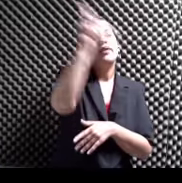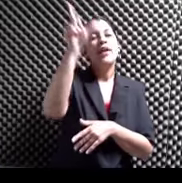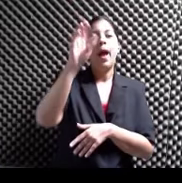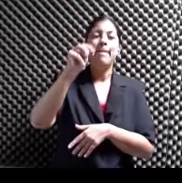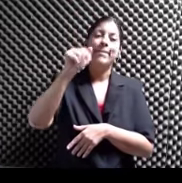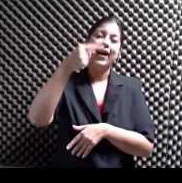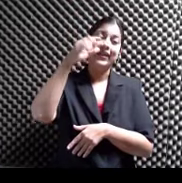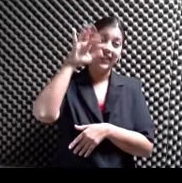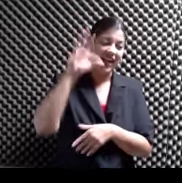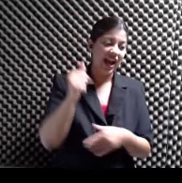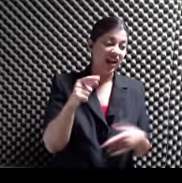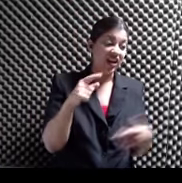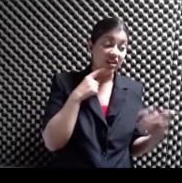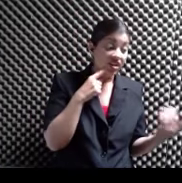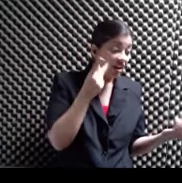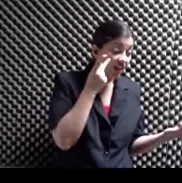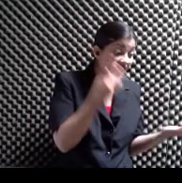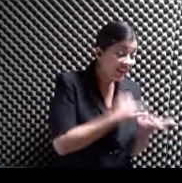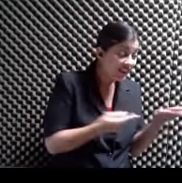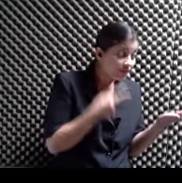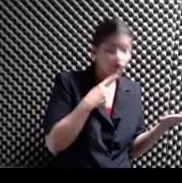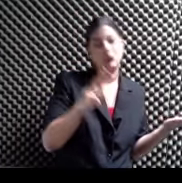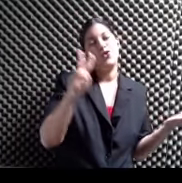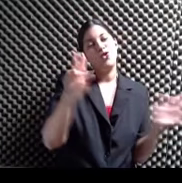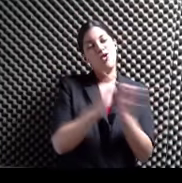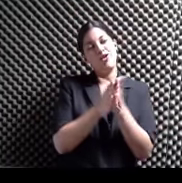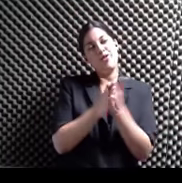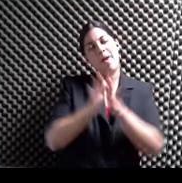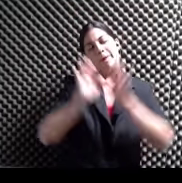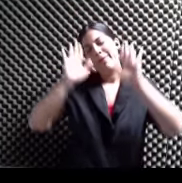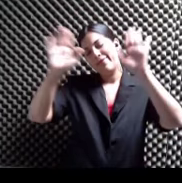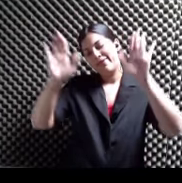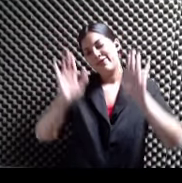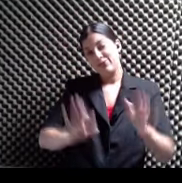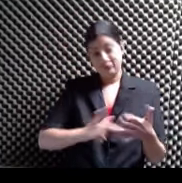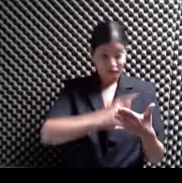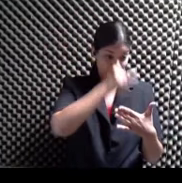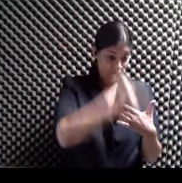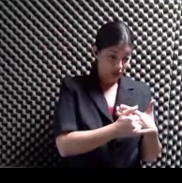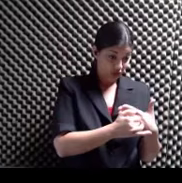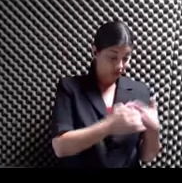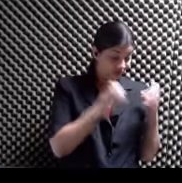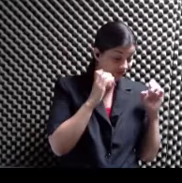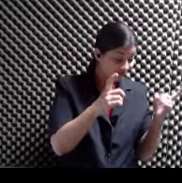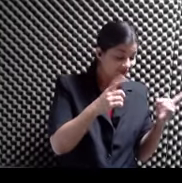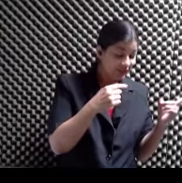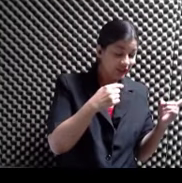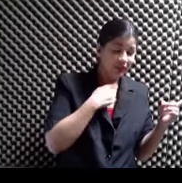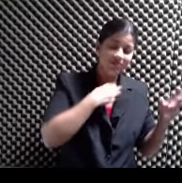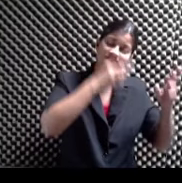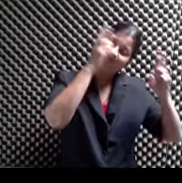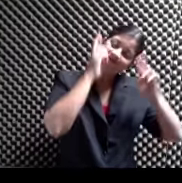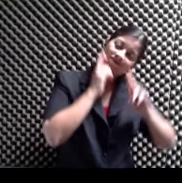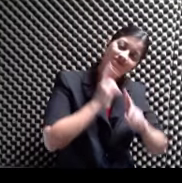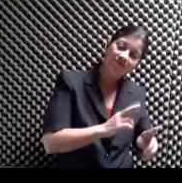Bueno, van a ver la presentación De dos libros maravillosos De un proyecto editorial Que yo la verdad Respeto mucho Erizo Editorial